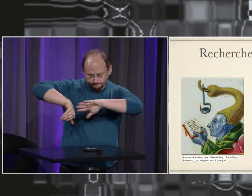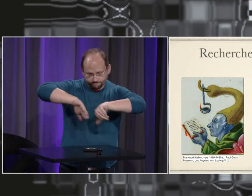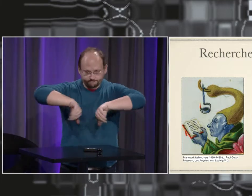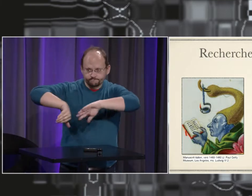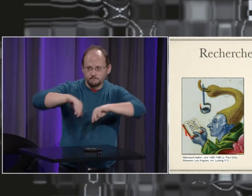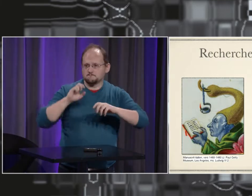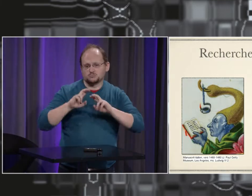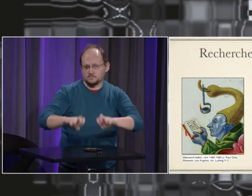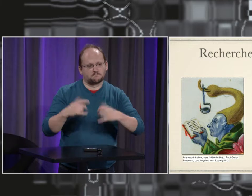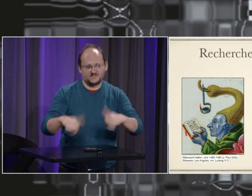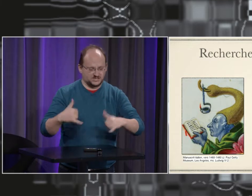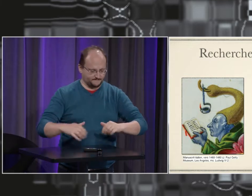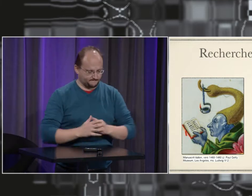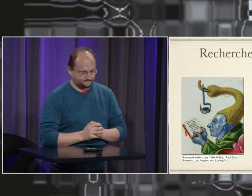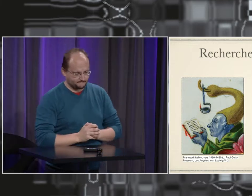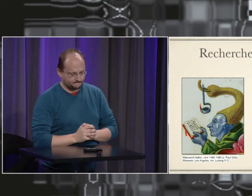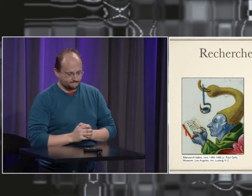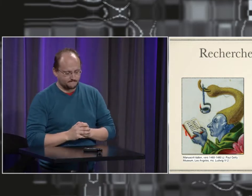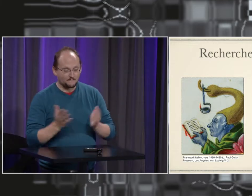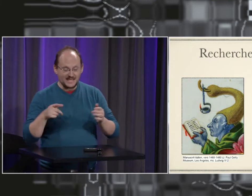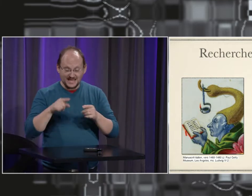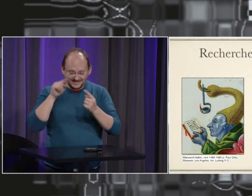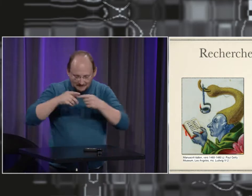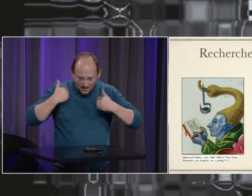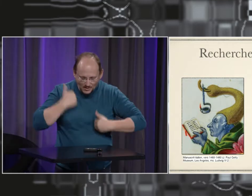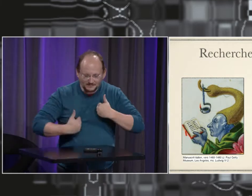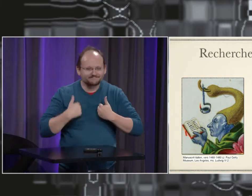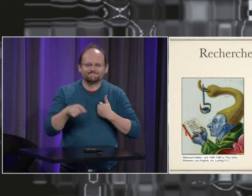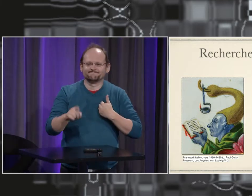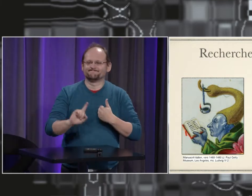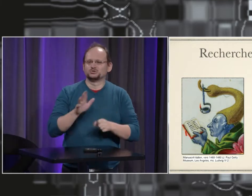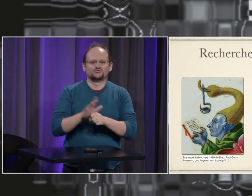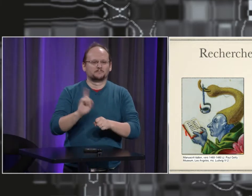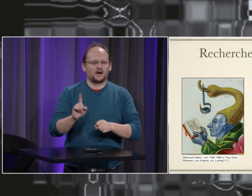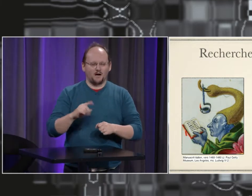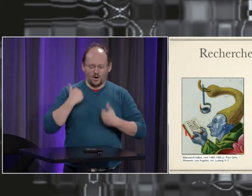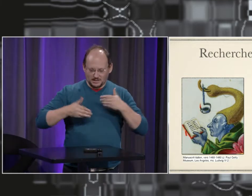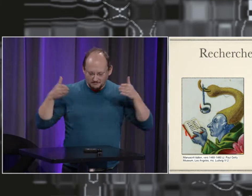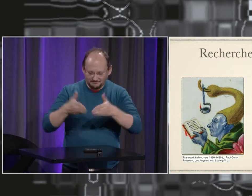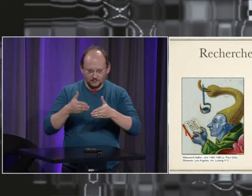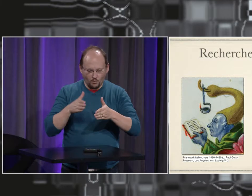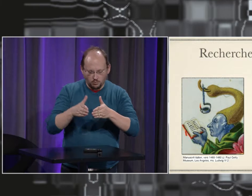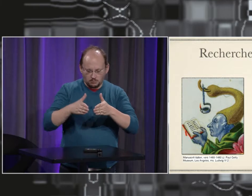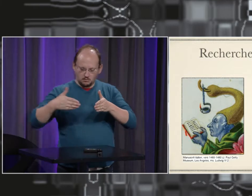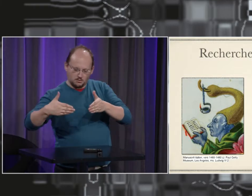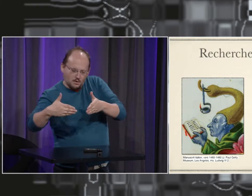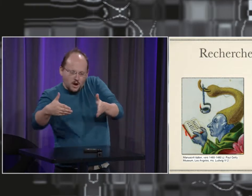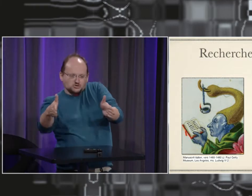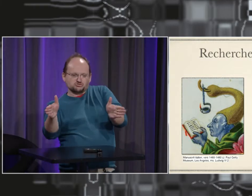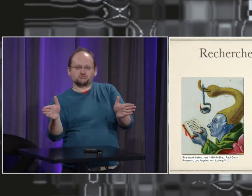flou entre surdité et débilité, on va dire, entre les sourds et les fous. Mais, ce n'est pas suffisant.